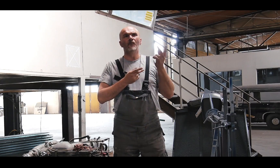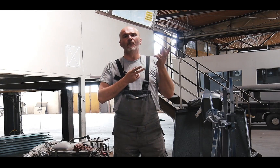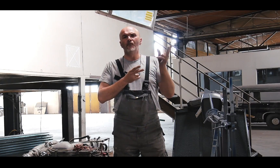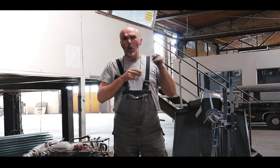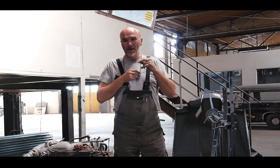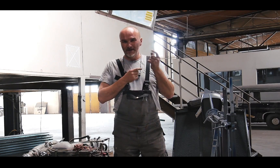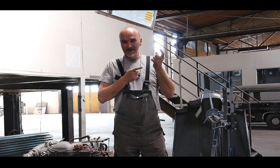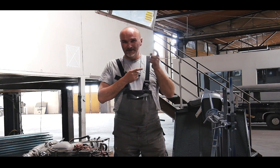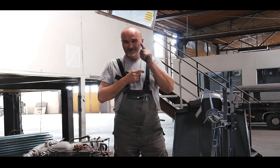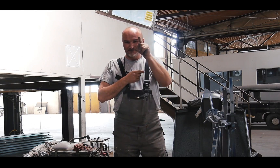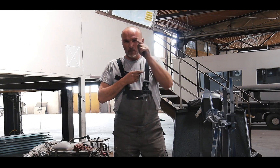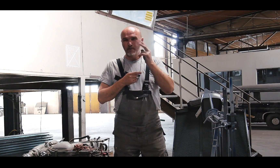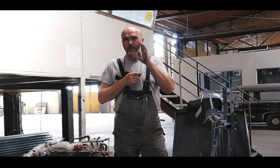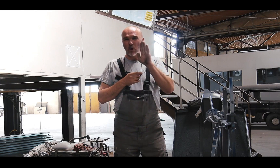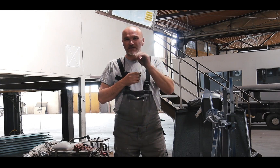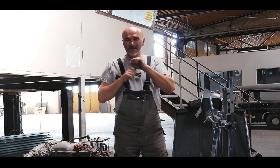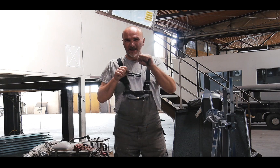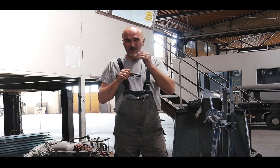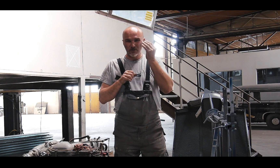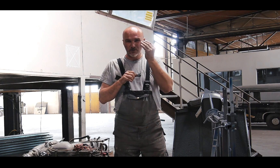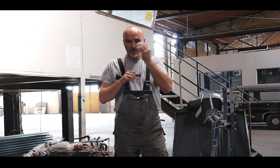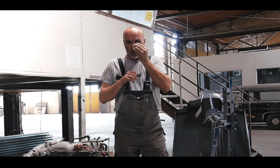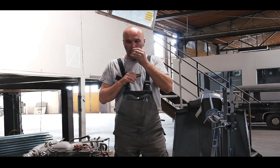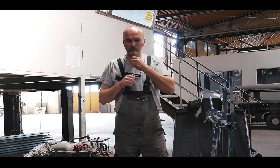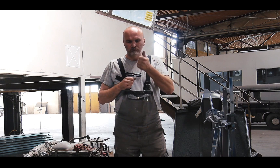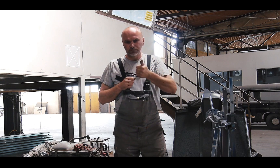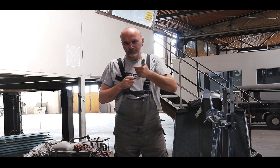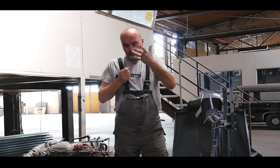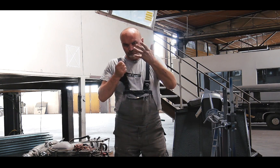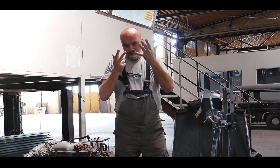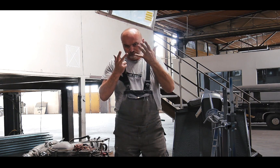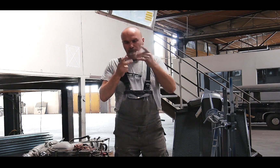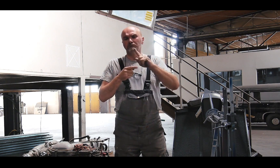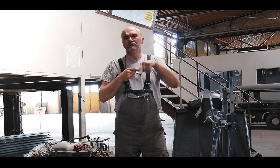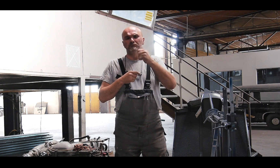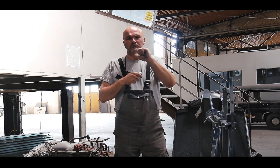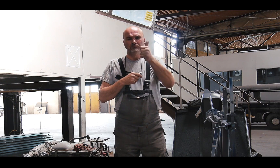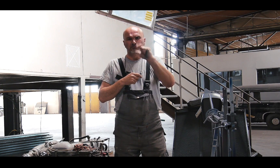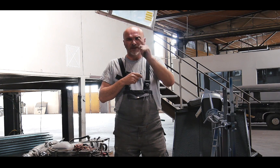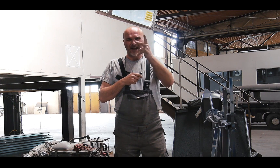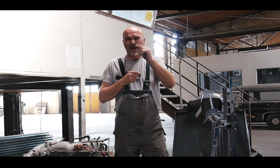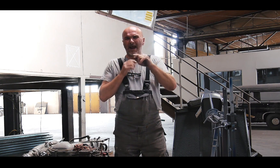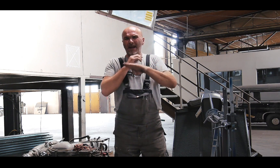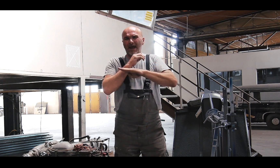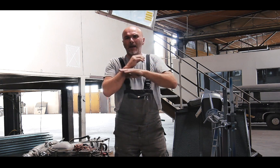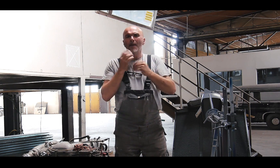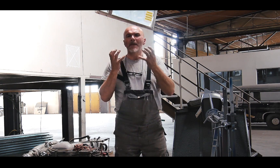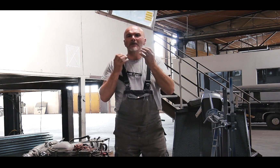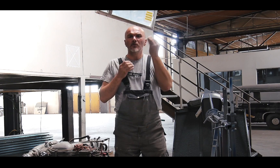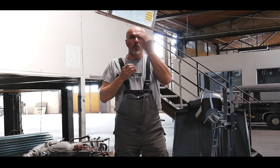Ich komme aus Bosnien. Nach acht Jahren Pflichtschule habe ich eine dreijährige Lehrausbildung gemacht. Nach weiteren zwei